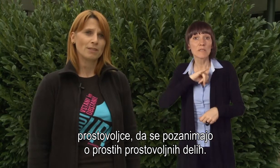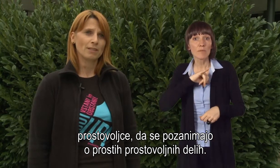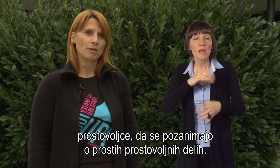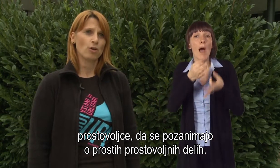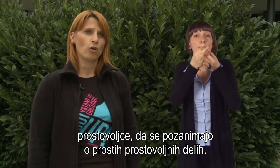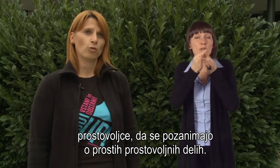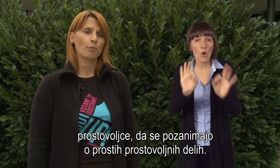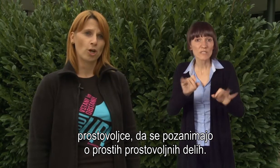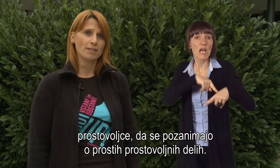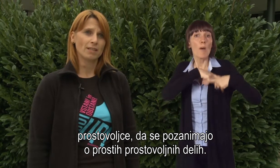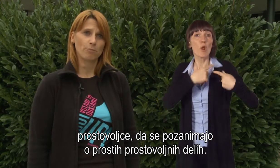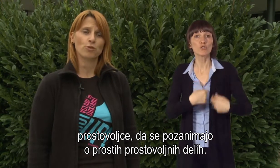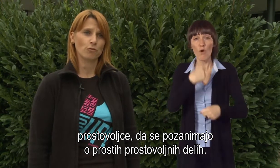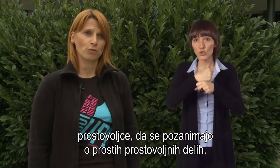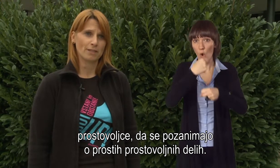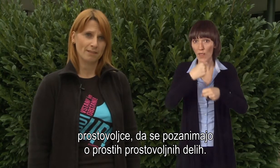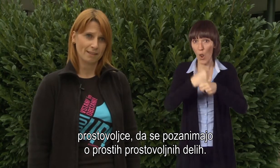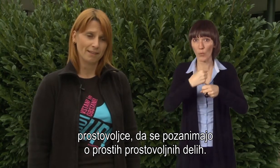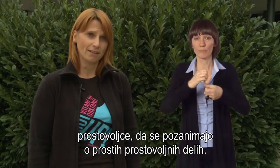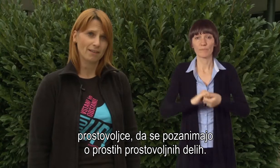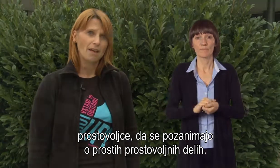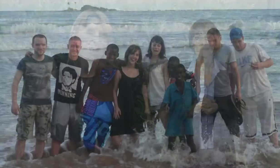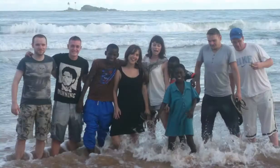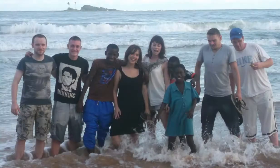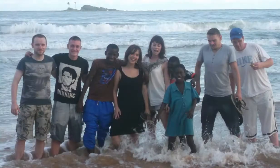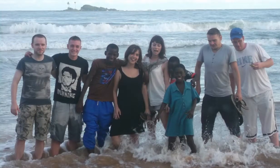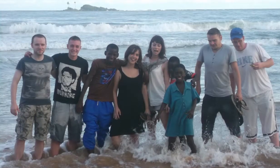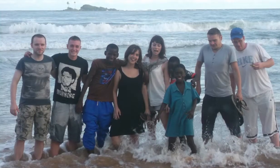zanimajo o prostih prostovoljskih delih,